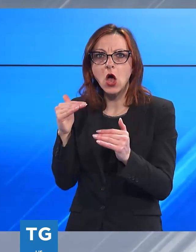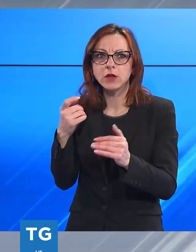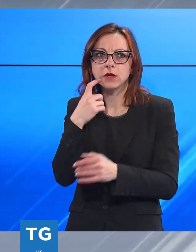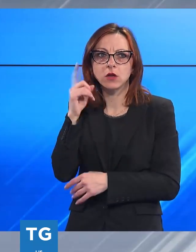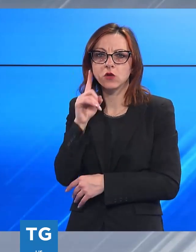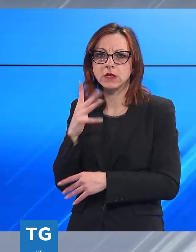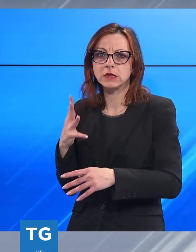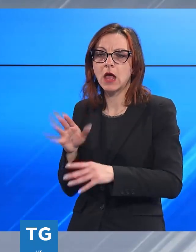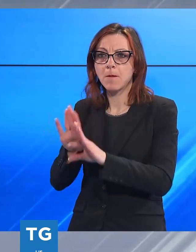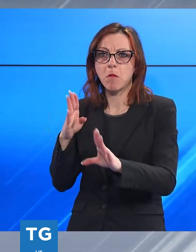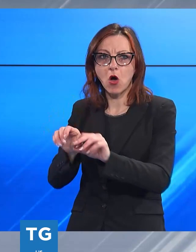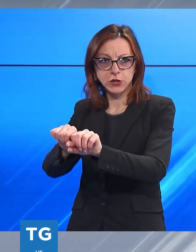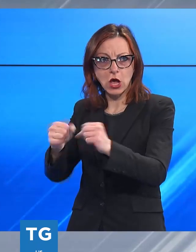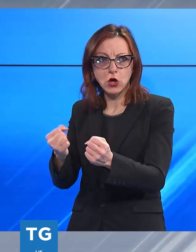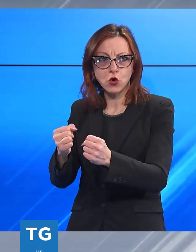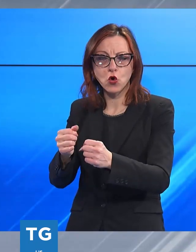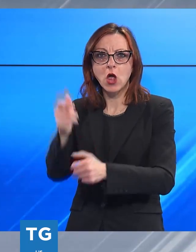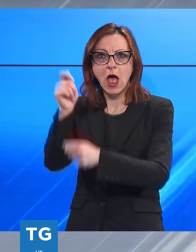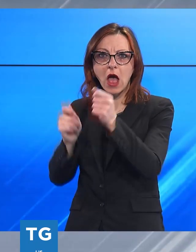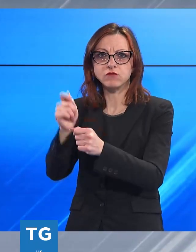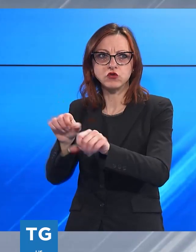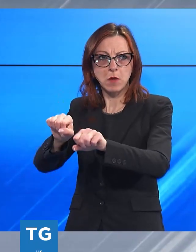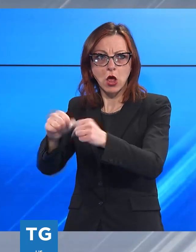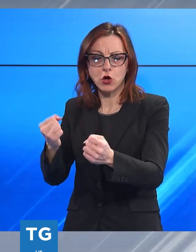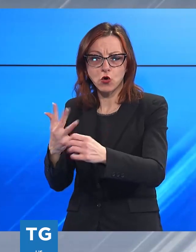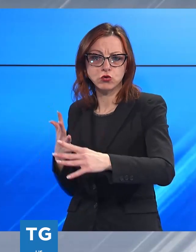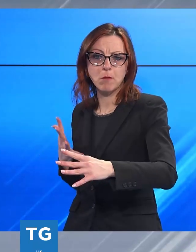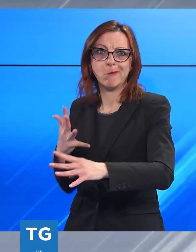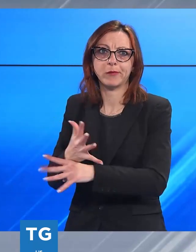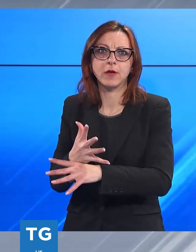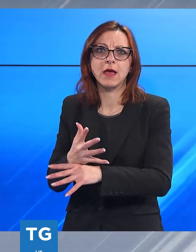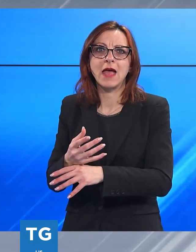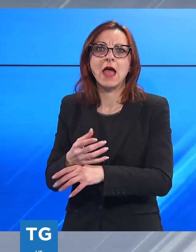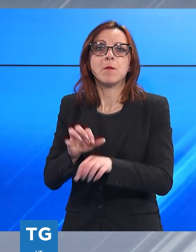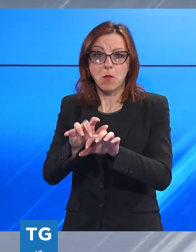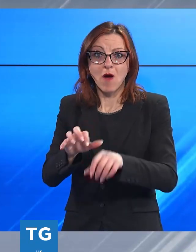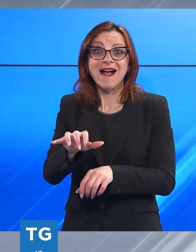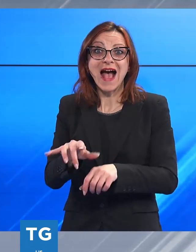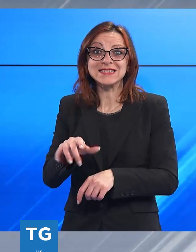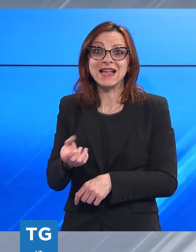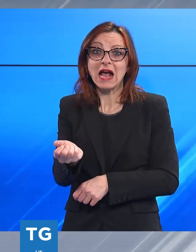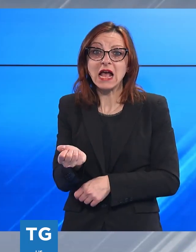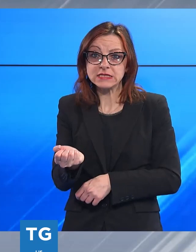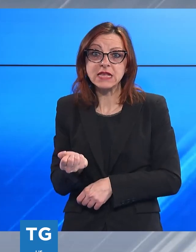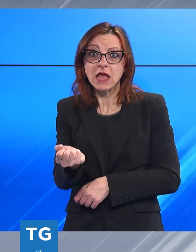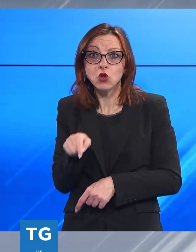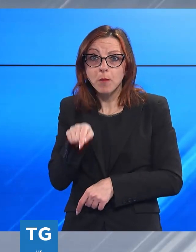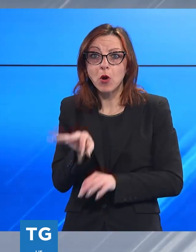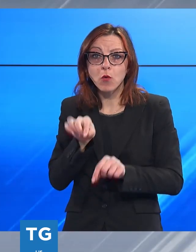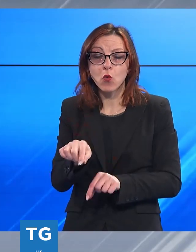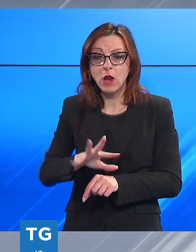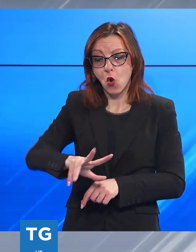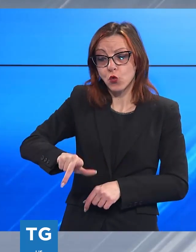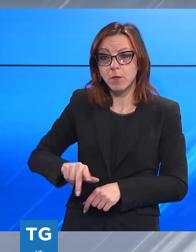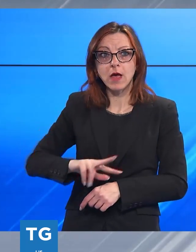è rotta la porta di entrata, è rotta i riavvolgibili, è rubato il cassetto della cassa, proprio il cassetto. È la terza volta? È la terza volta,